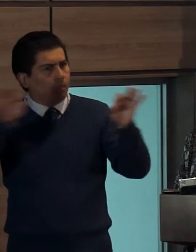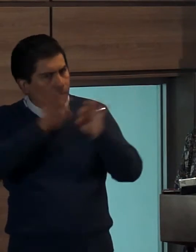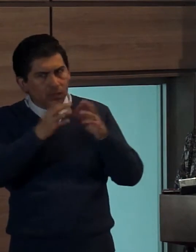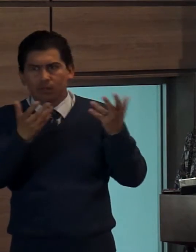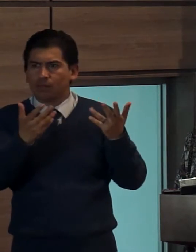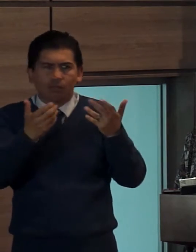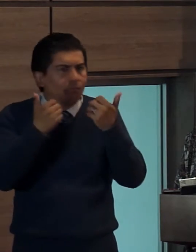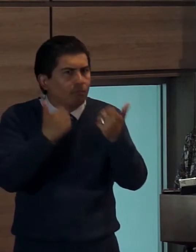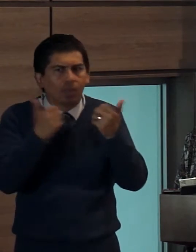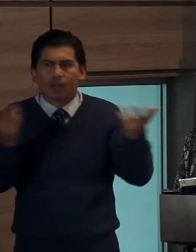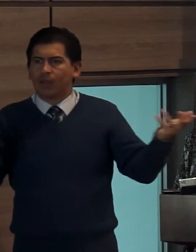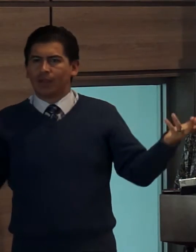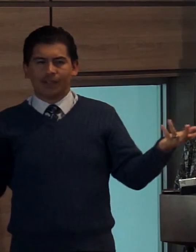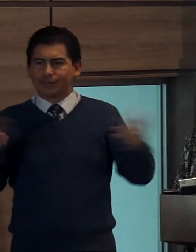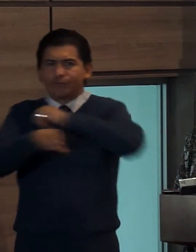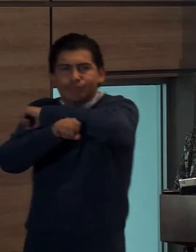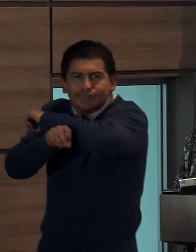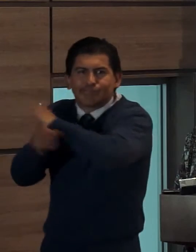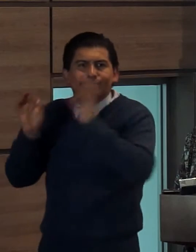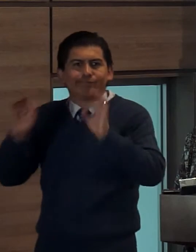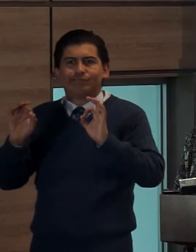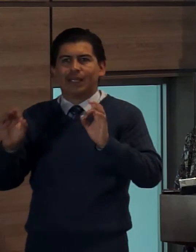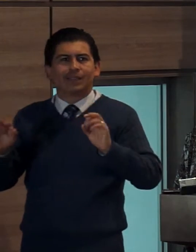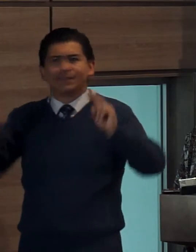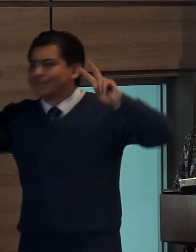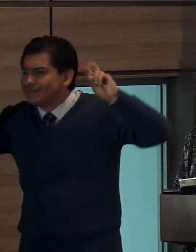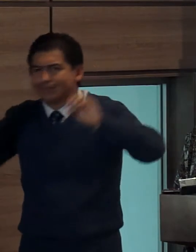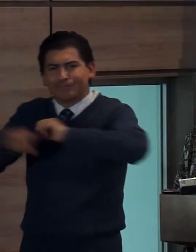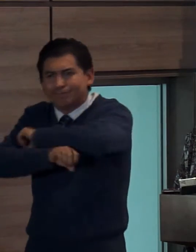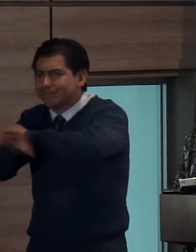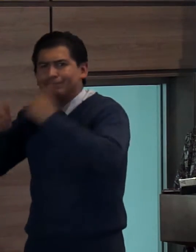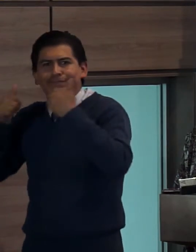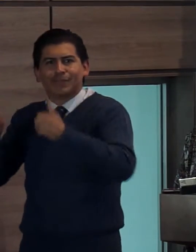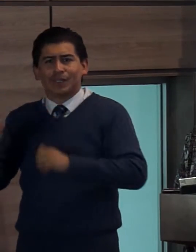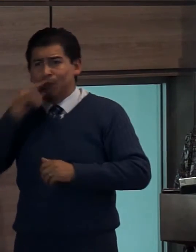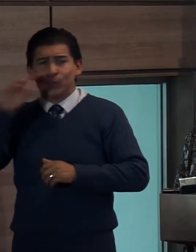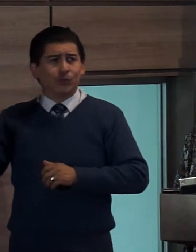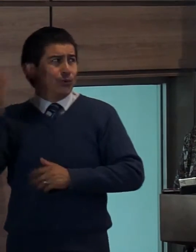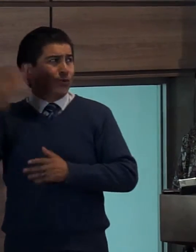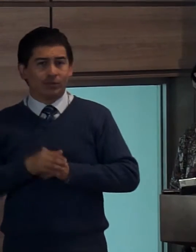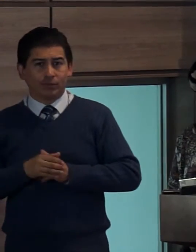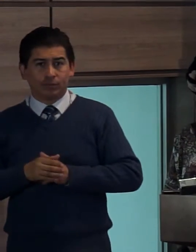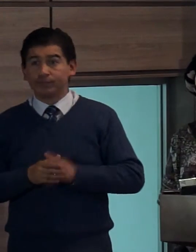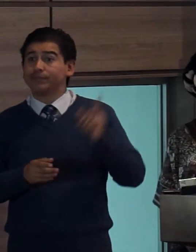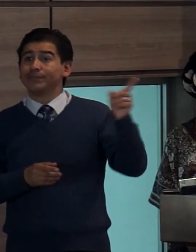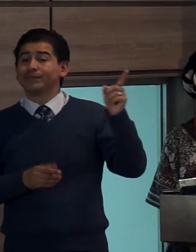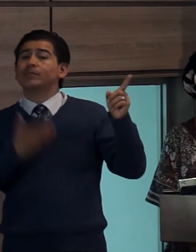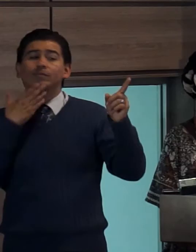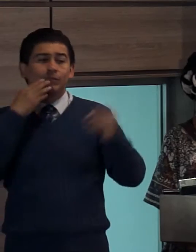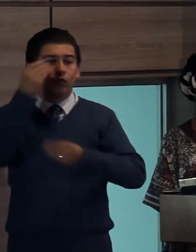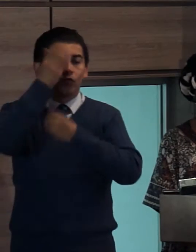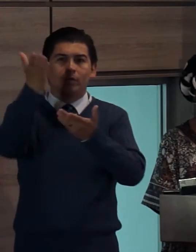tratamiento de temas relacionados con la niñez y la adolescencia el informe de monitoreo tiene cuatro partes